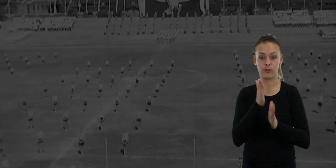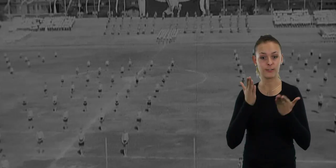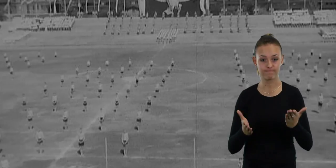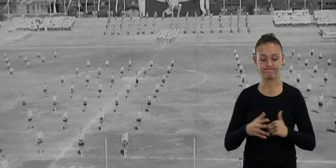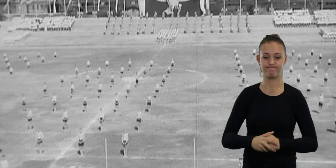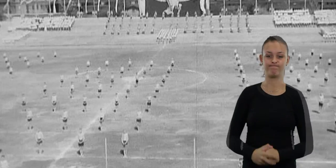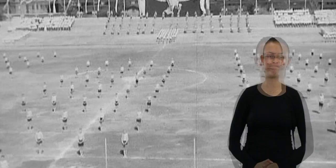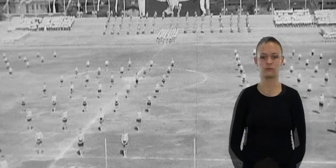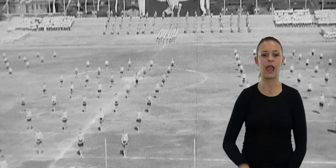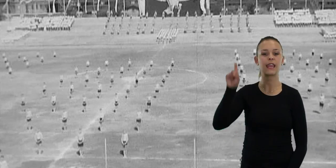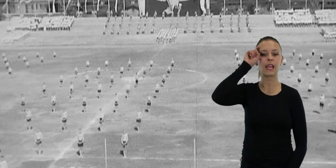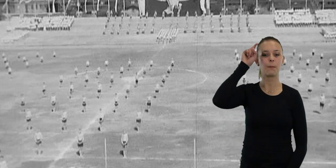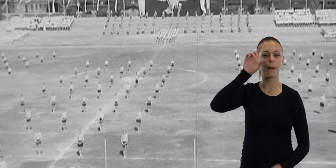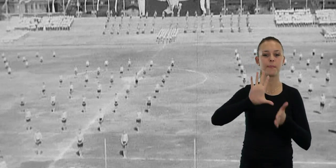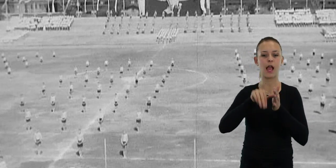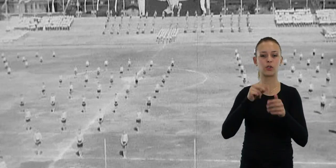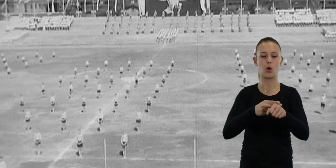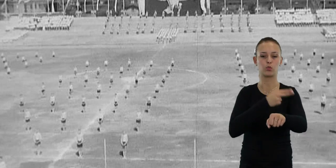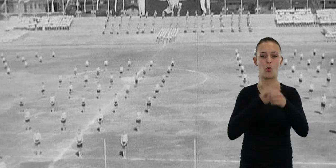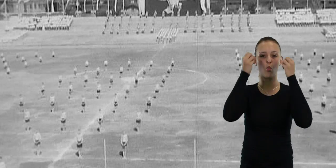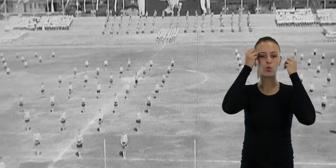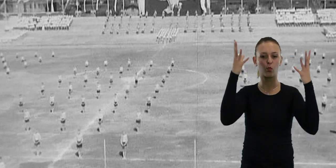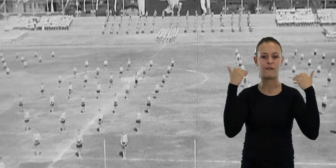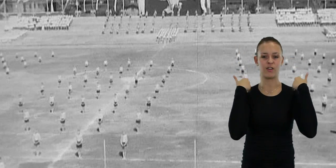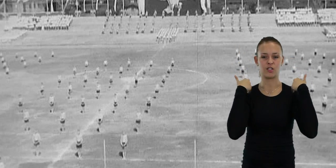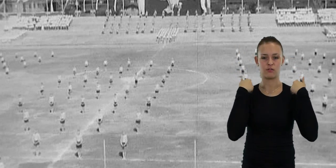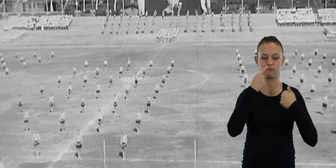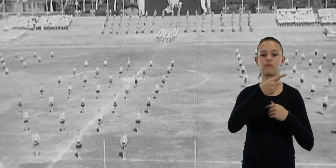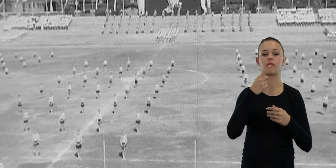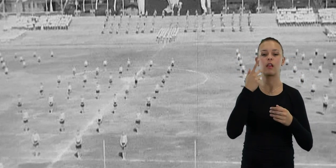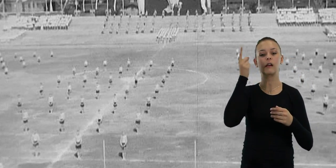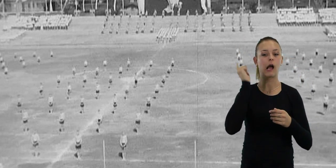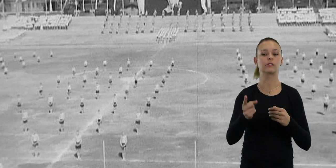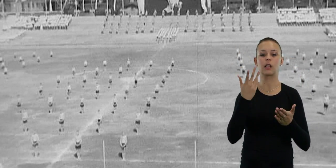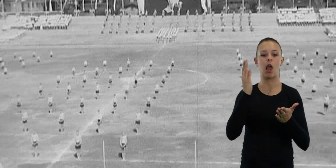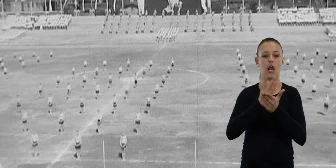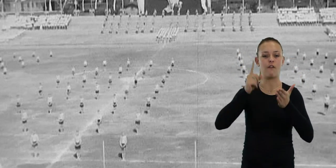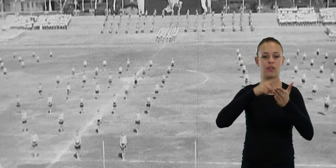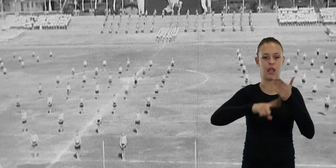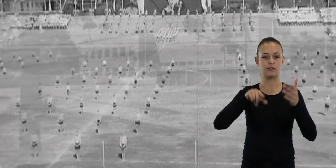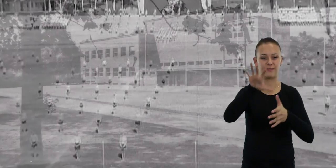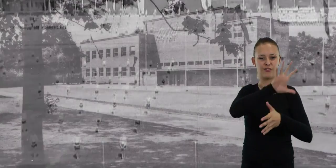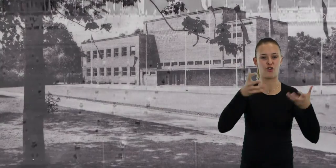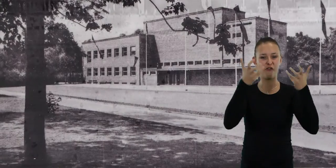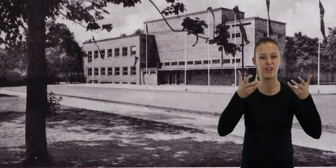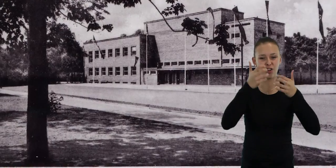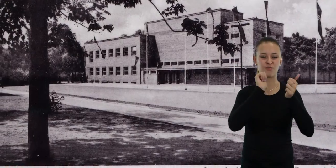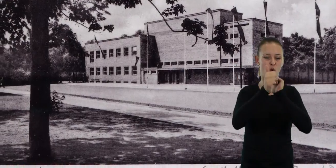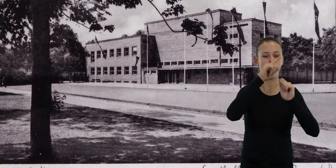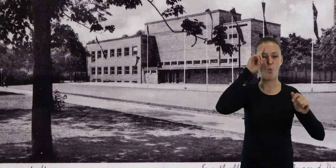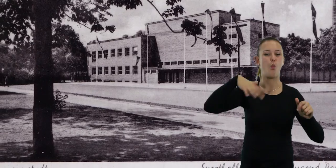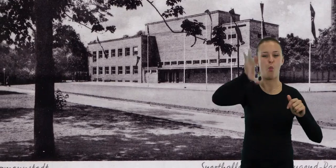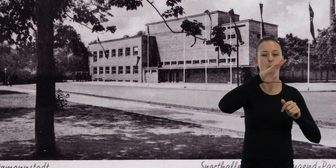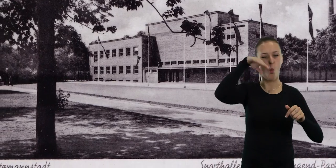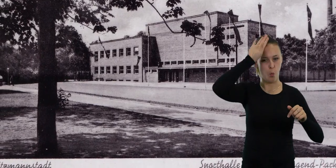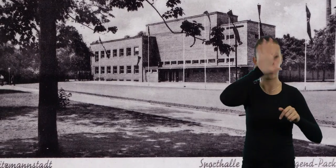Niemiecki Miejski Urząd Kultury Fizycznej nakazał nie tylko likwidację wszystkich polskich stowarzyszeń sportowych Łodzi, ale doprowadził